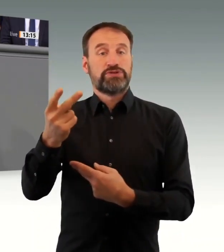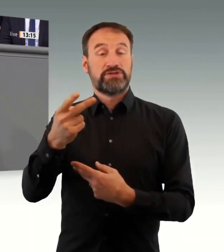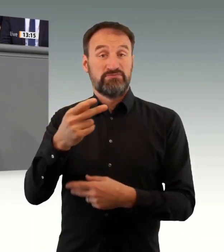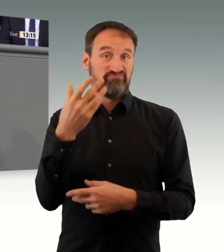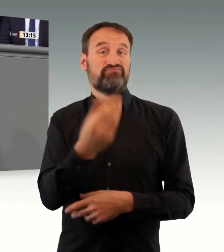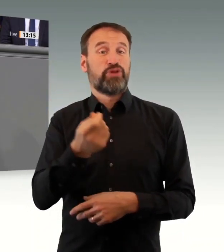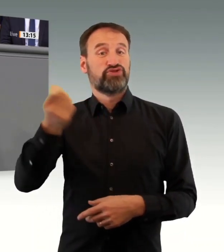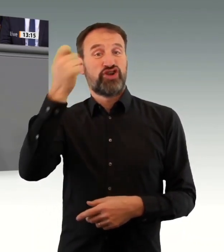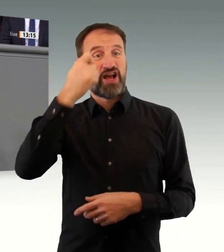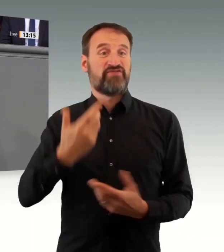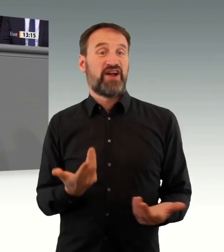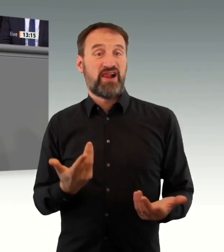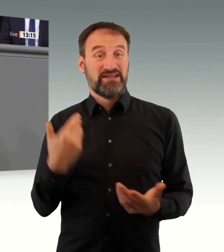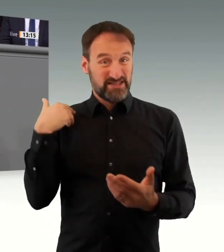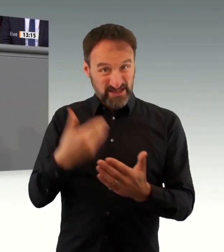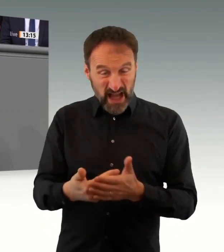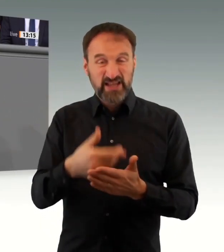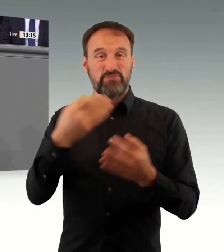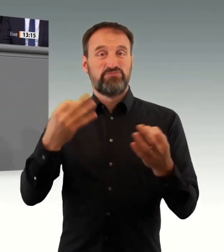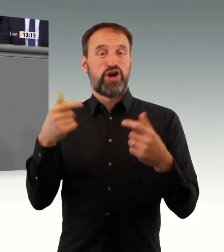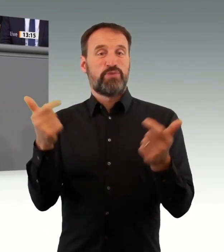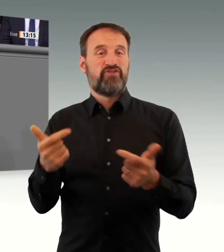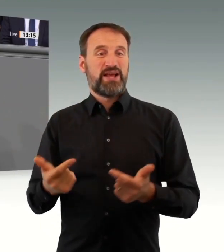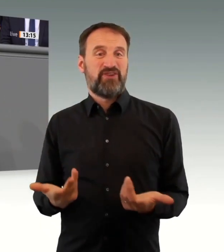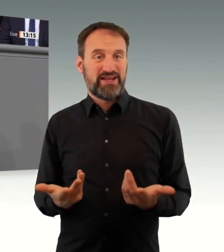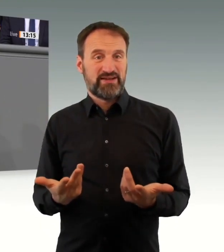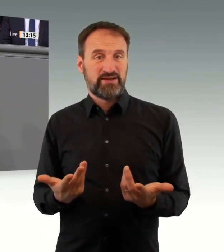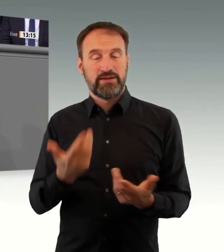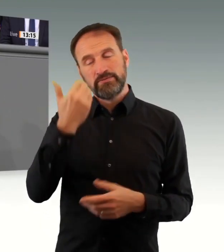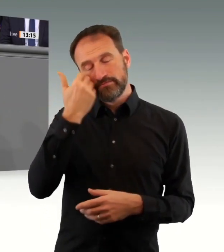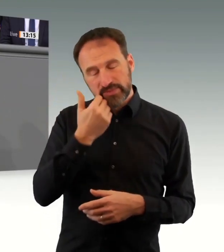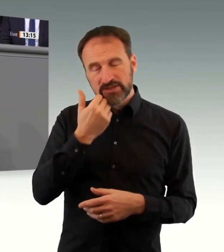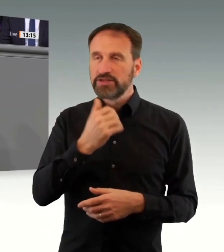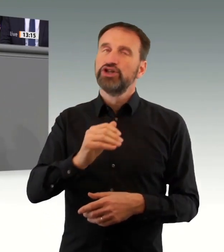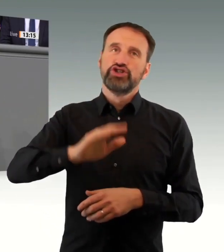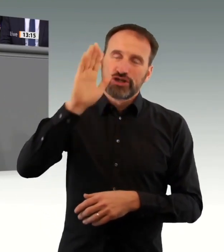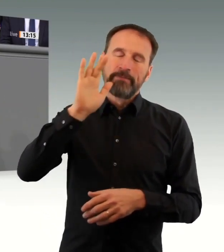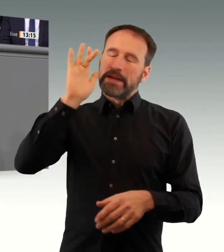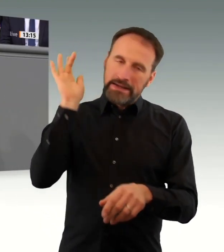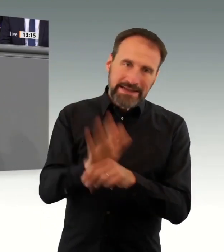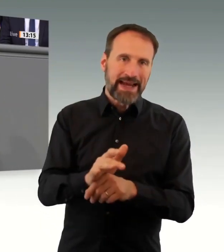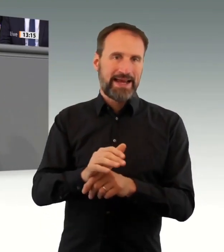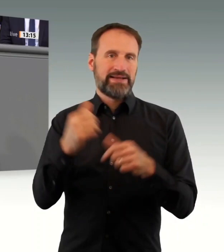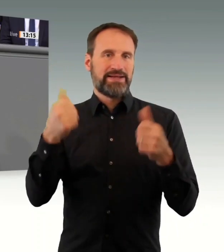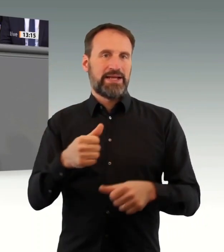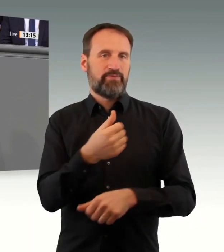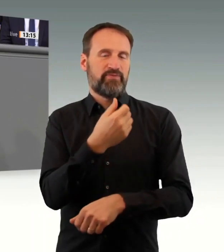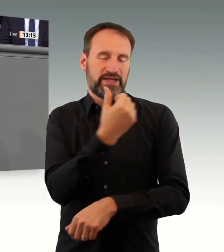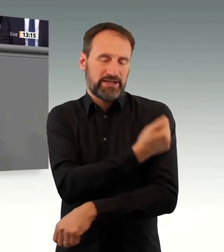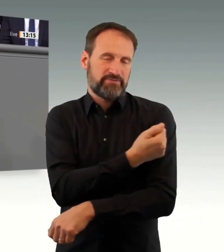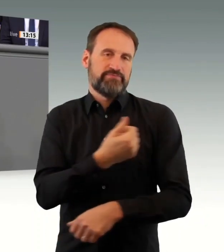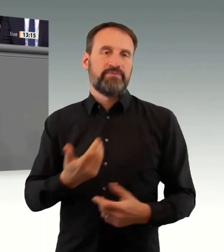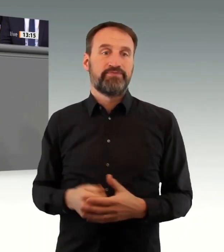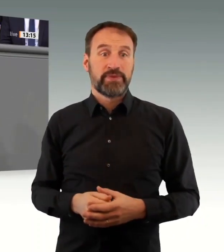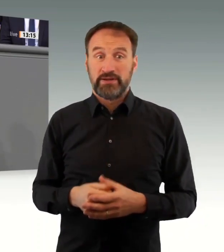persönlichen Entscheidung beraubt werden, werden wir unsere Ausbildung abbrechen. Werte Kollegen, Dr. Schäuble wies in seiner